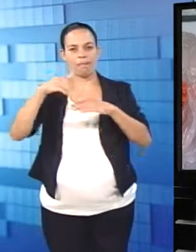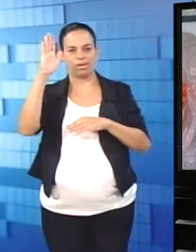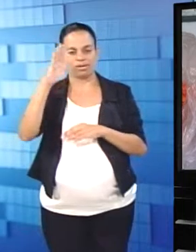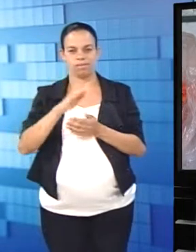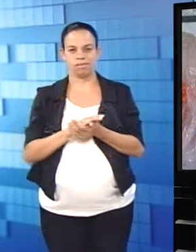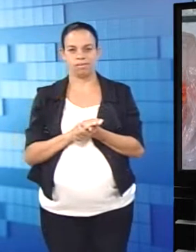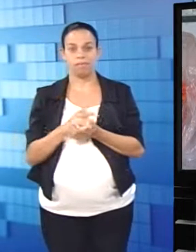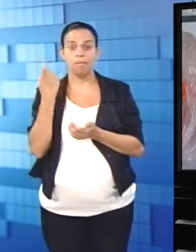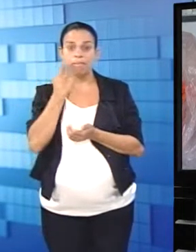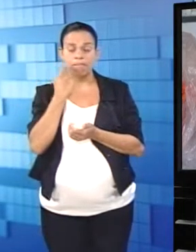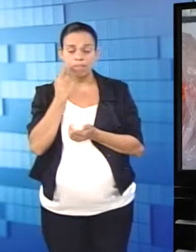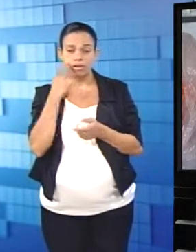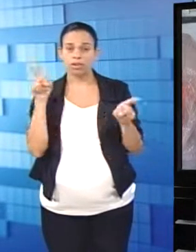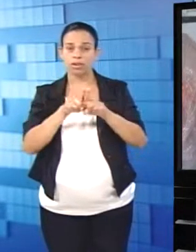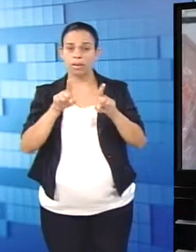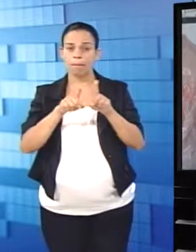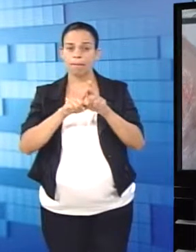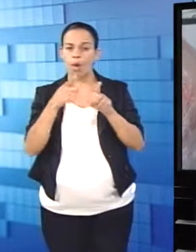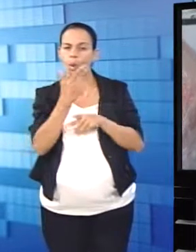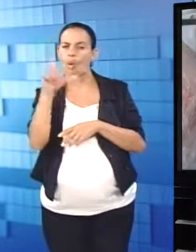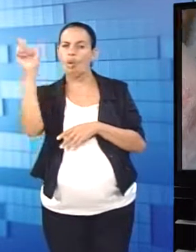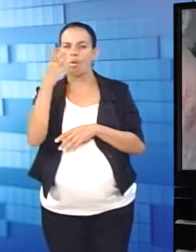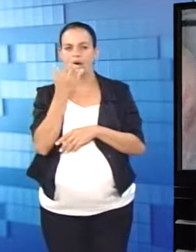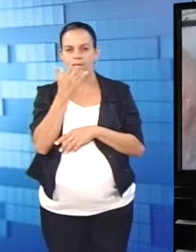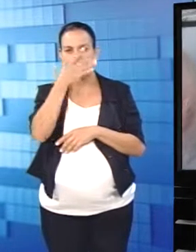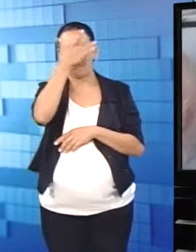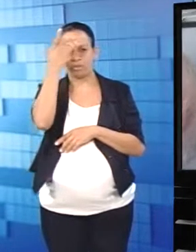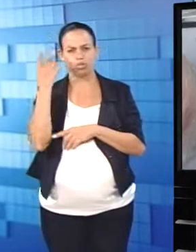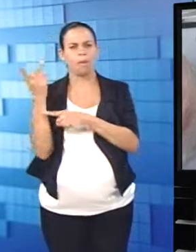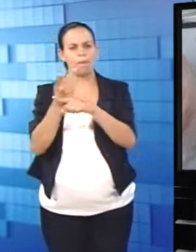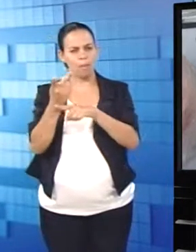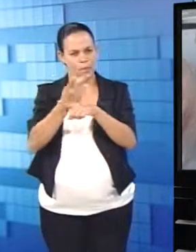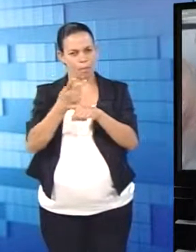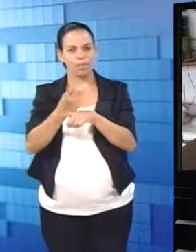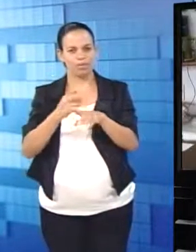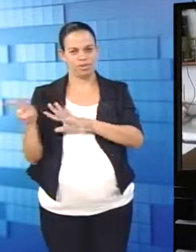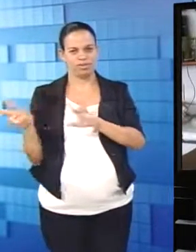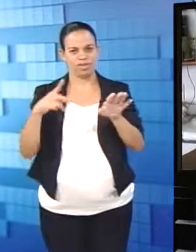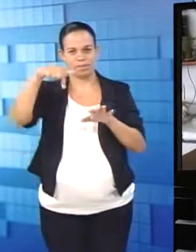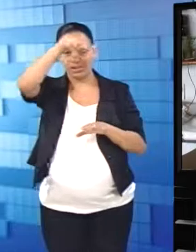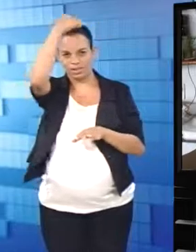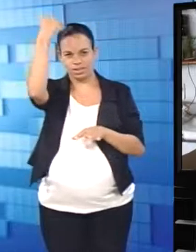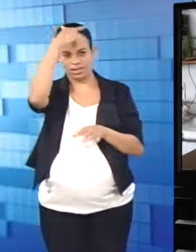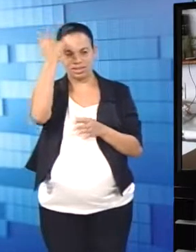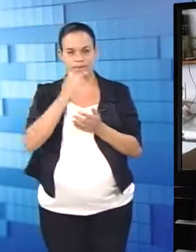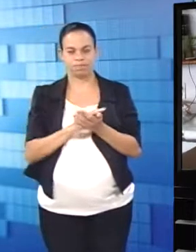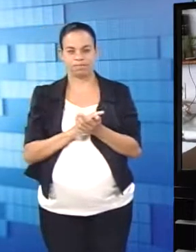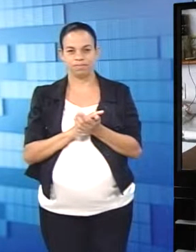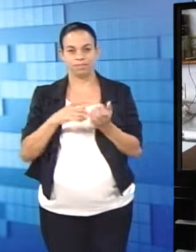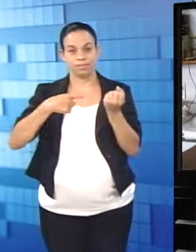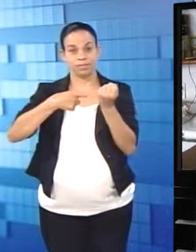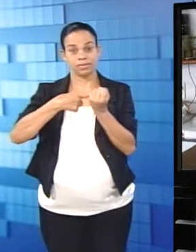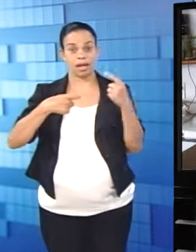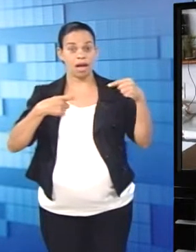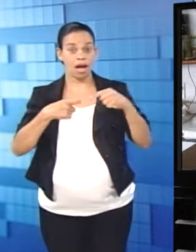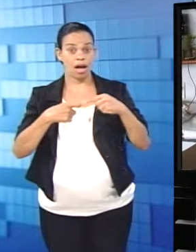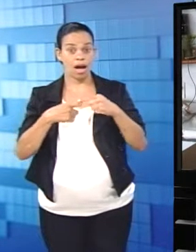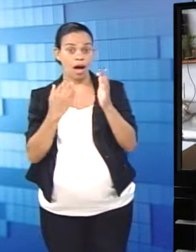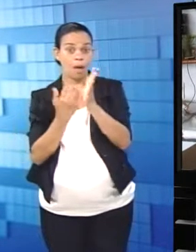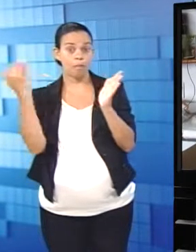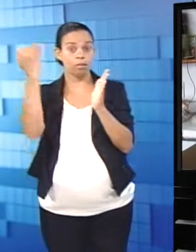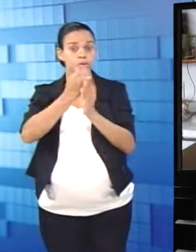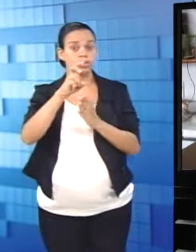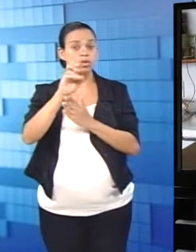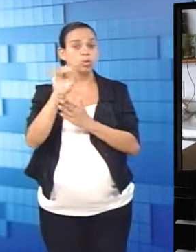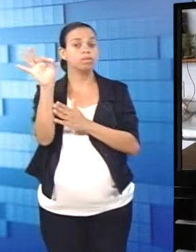Além dos peixes, outros alimentos também são bastante procurados nesta época. A castanha aumentou cerca de 50